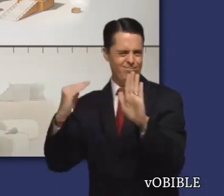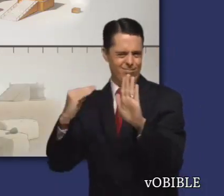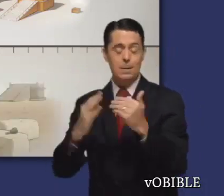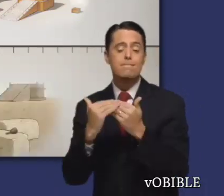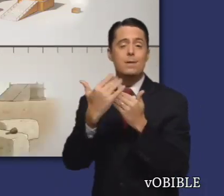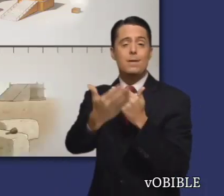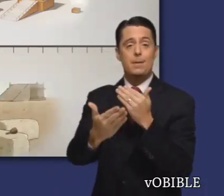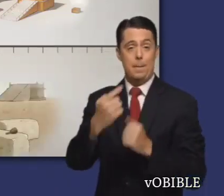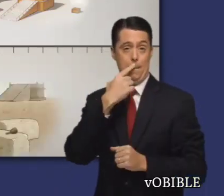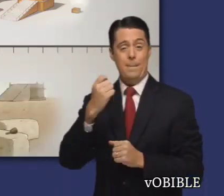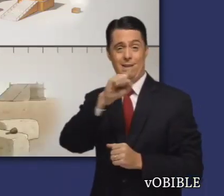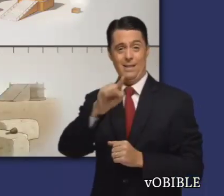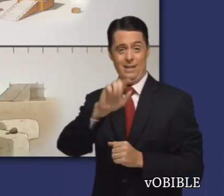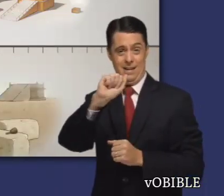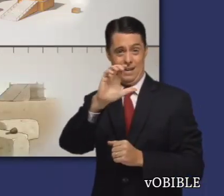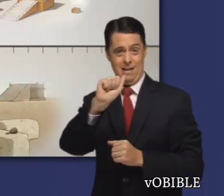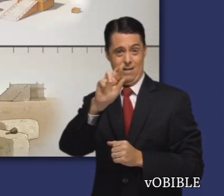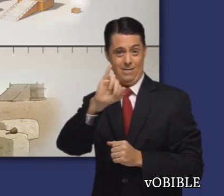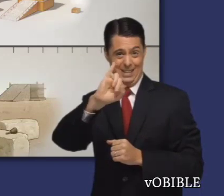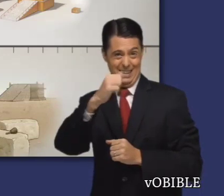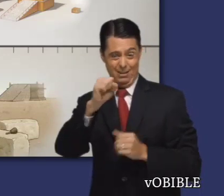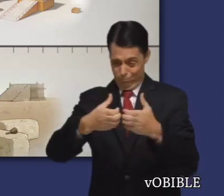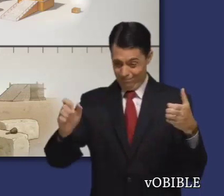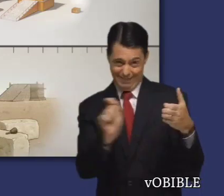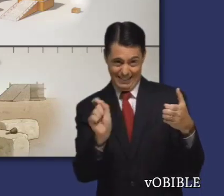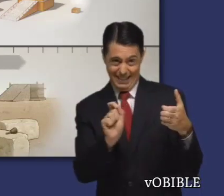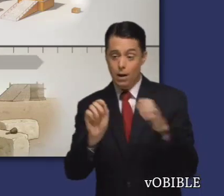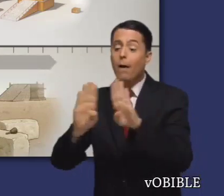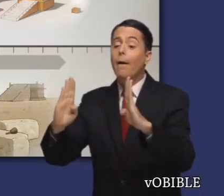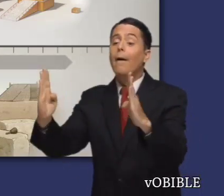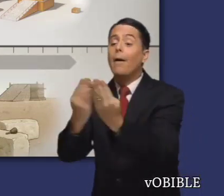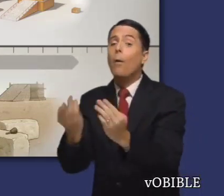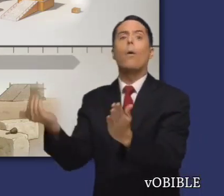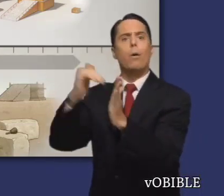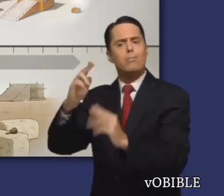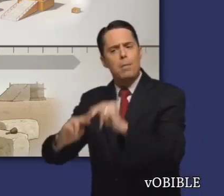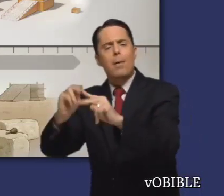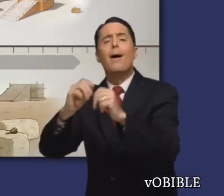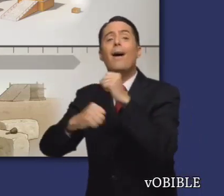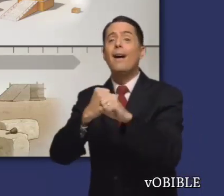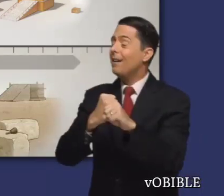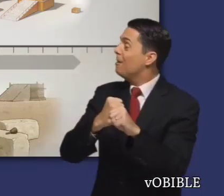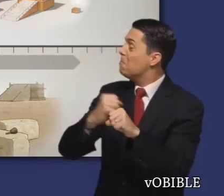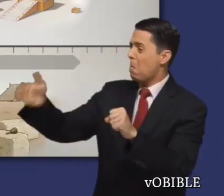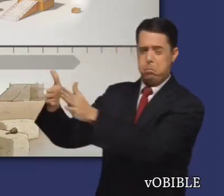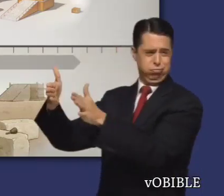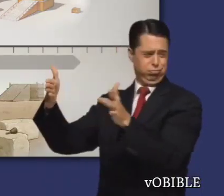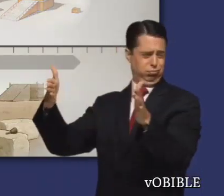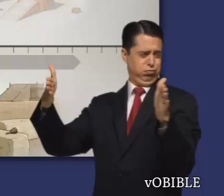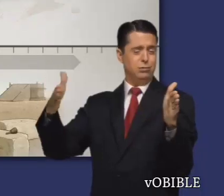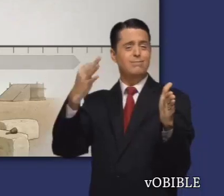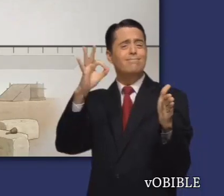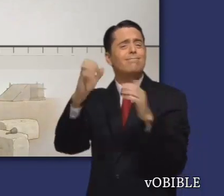cuando Zacarías escribió su libro, hacía casi 20 años que se estaba reconstruyendo el templo y aún no se había terminado.